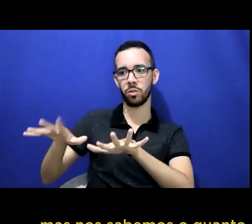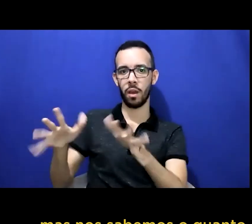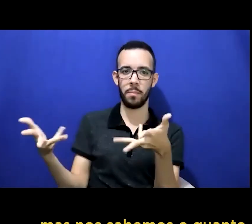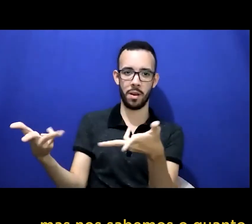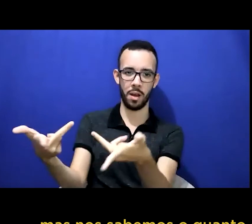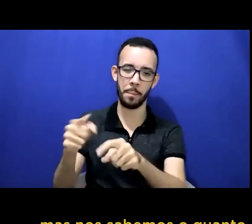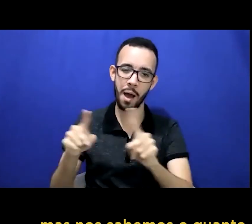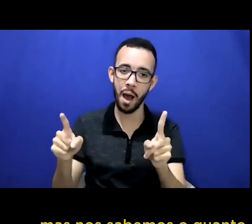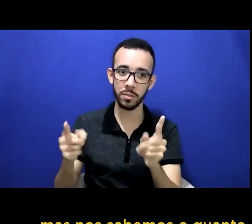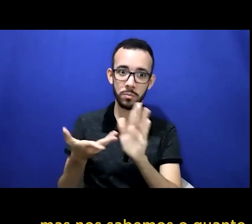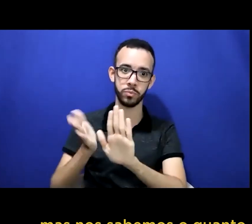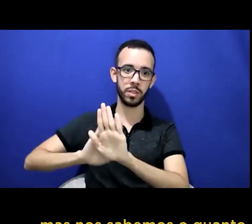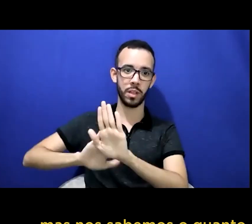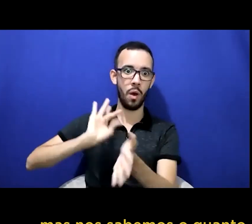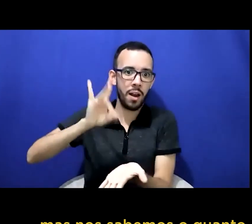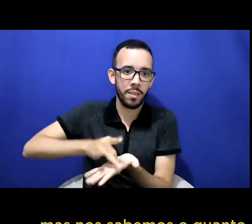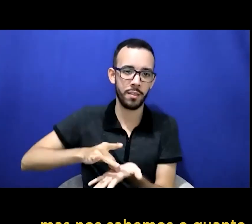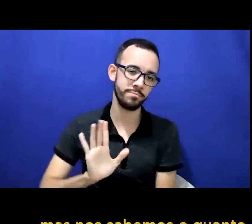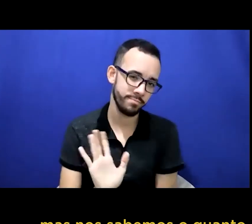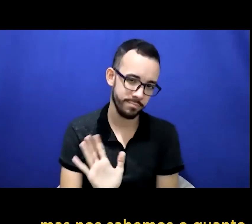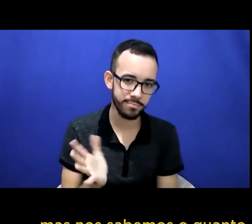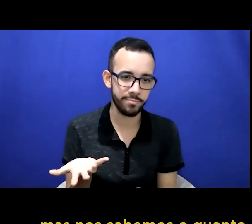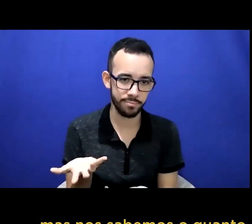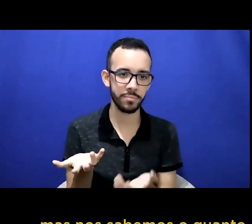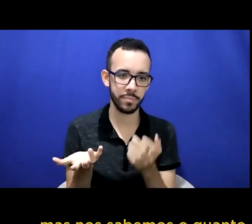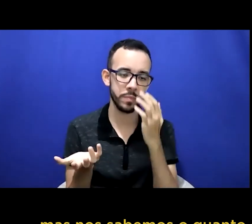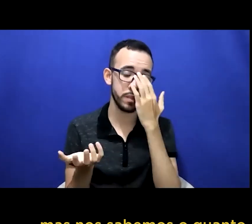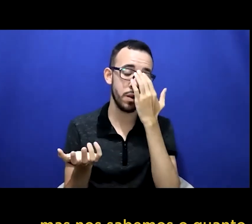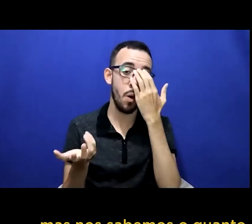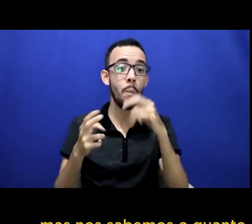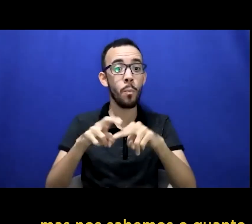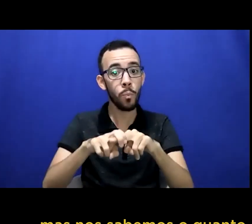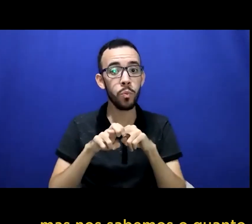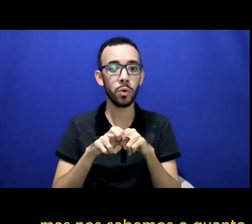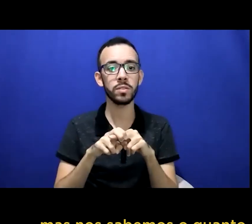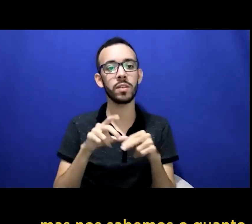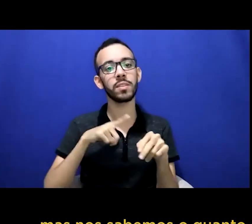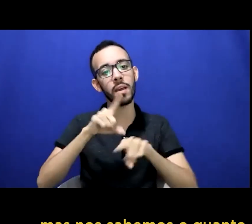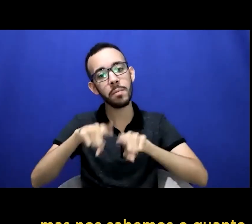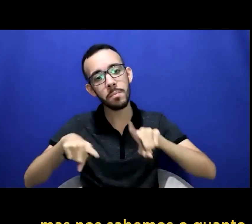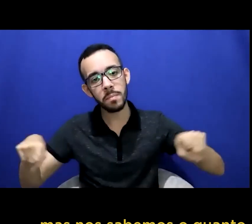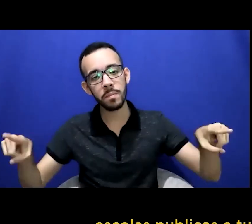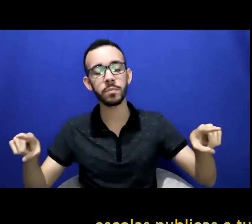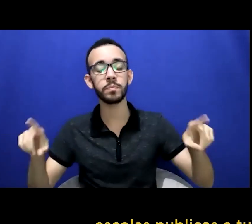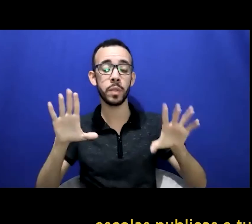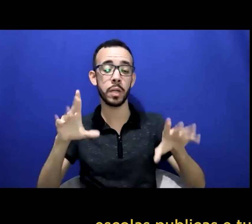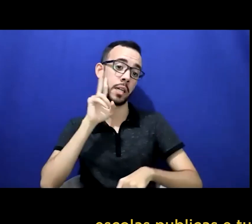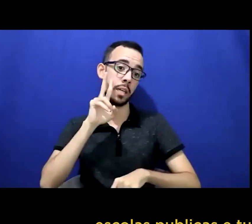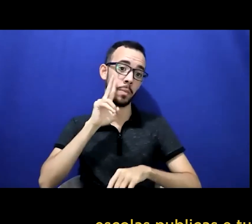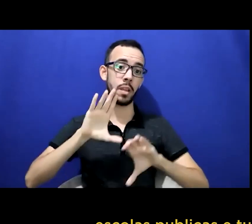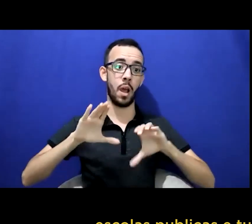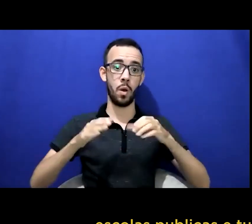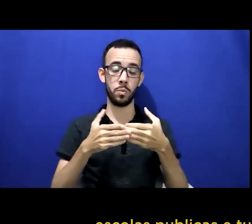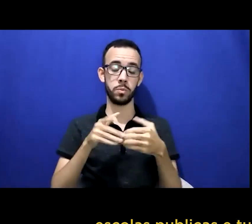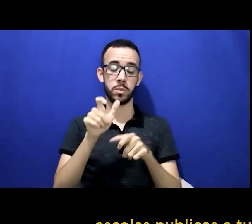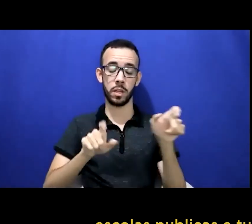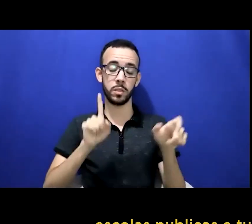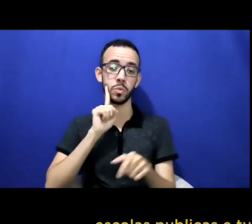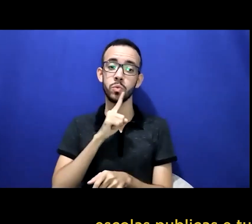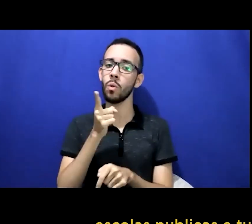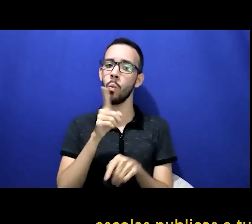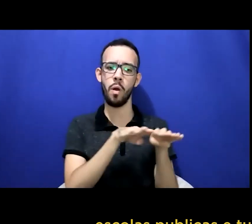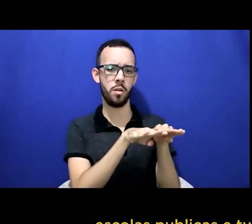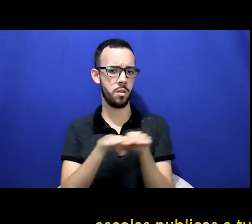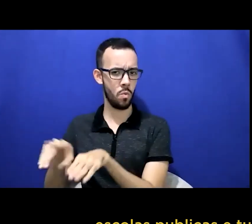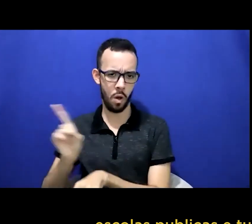quanto esse ensino do português é deficiente para os surdos principalmente nas escolas escolas públicas